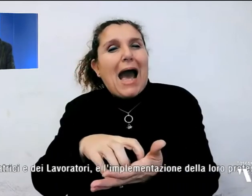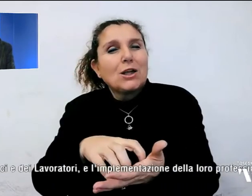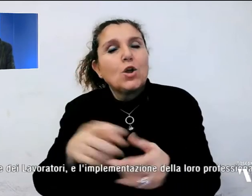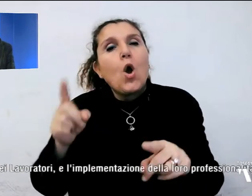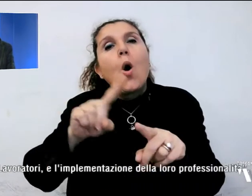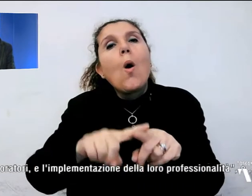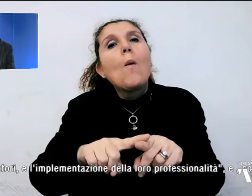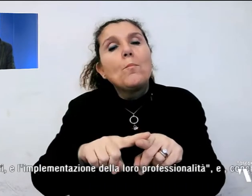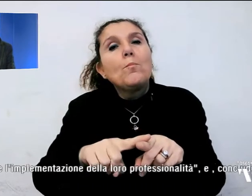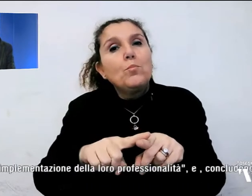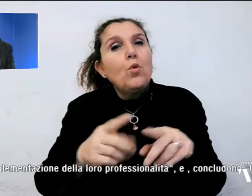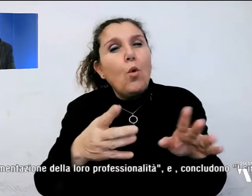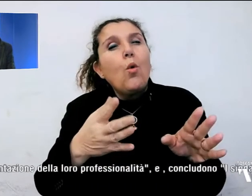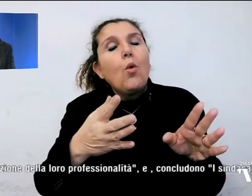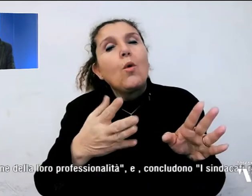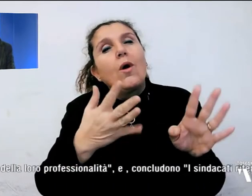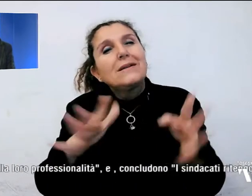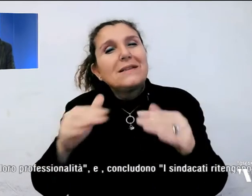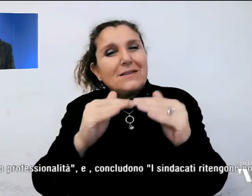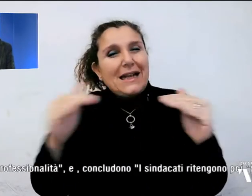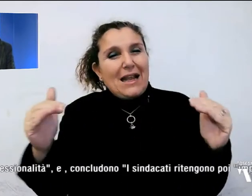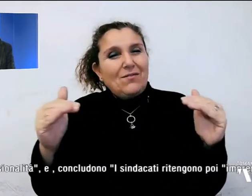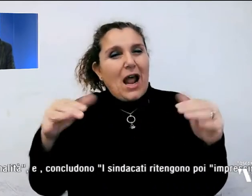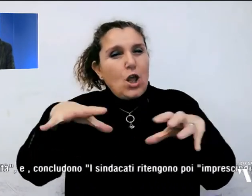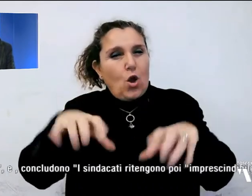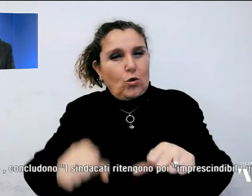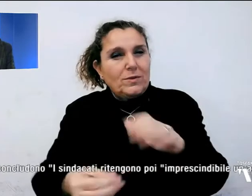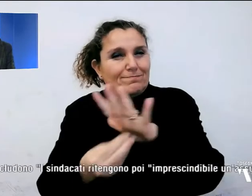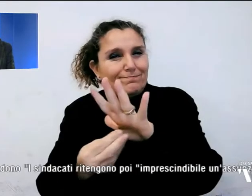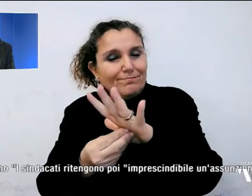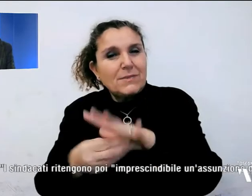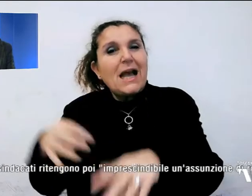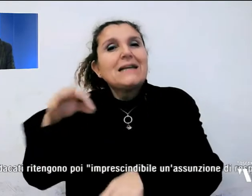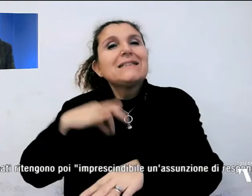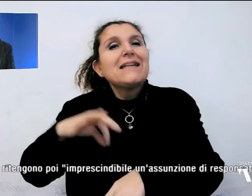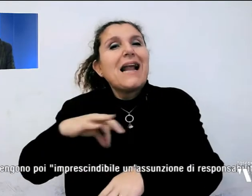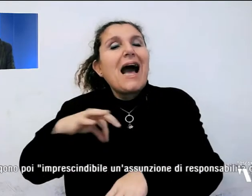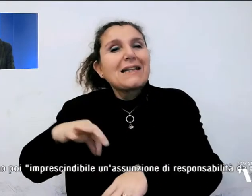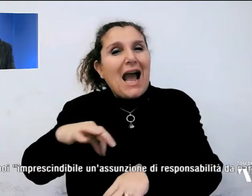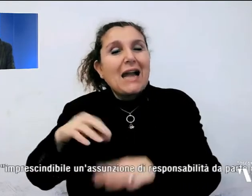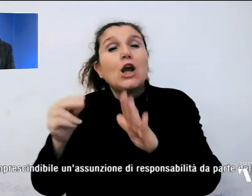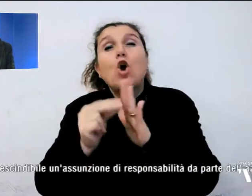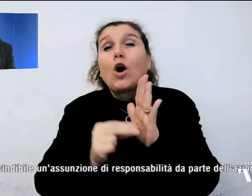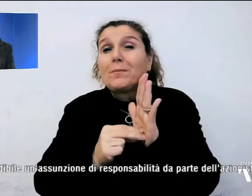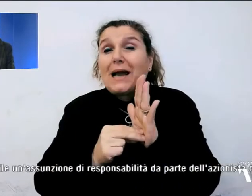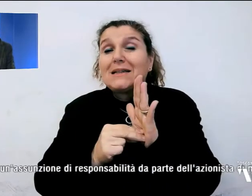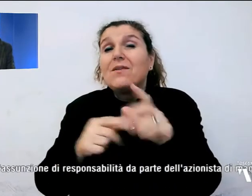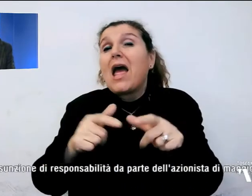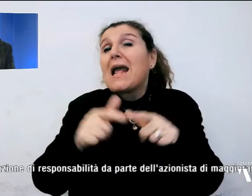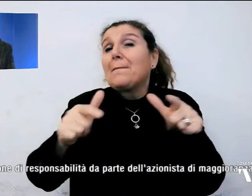la salvaguardia dei livelli occupazionali, salariali e normativi e l'implementazione della loro